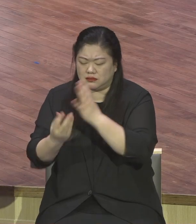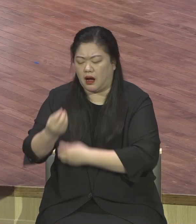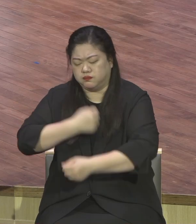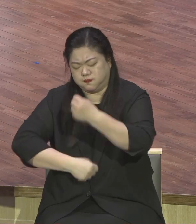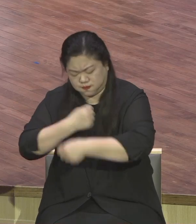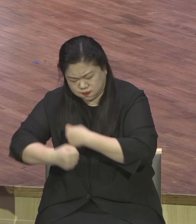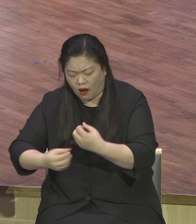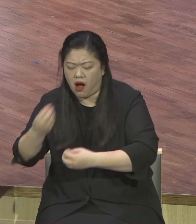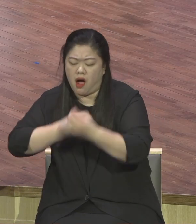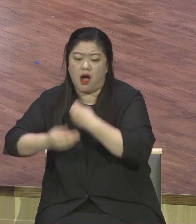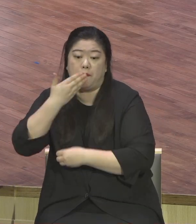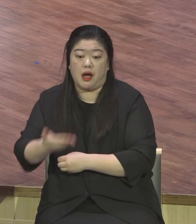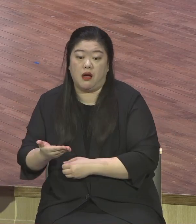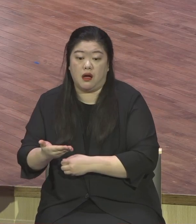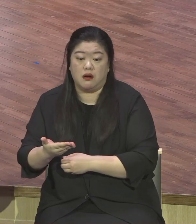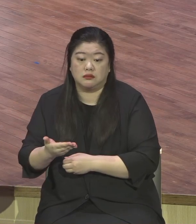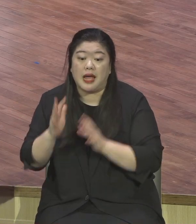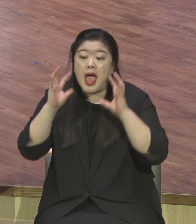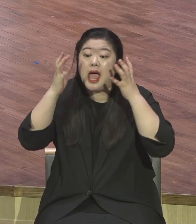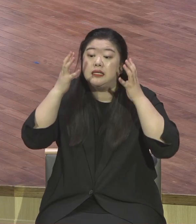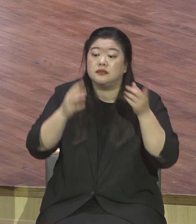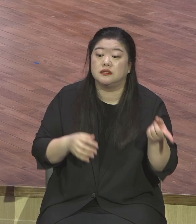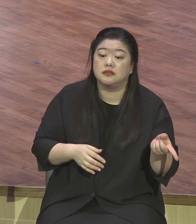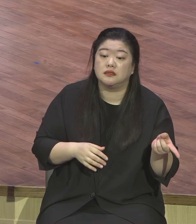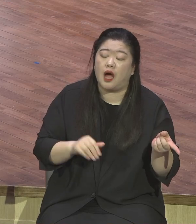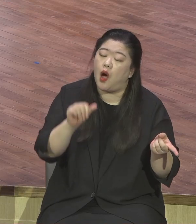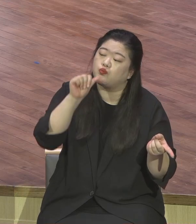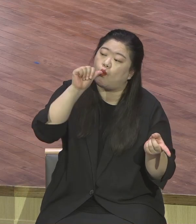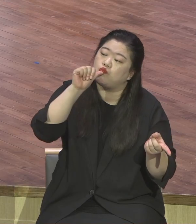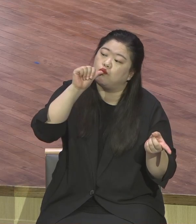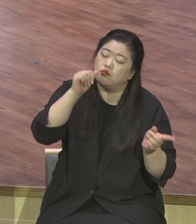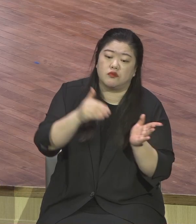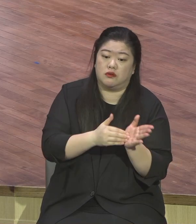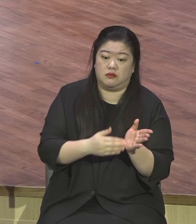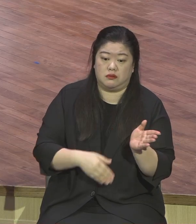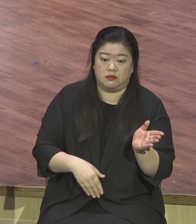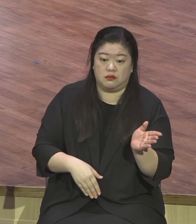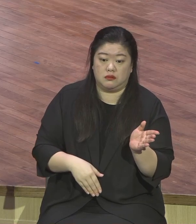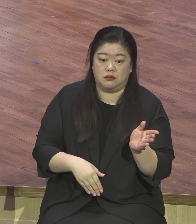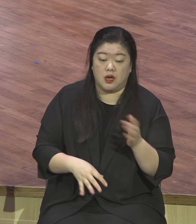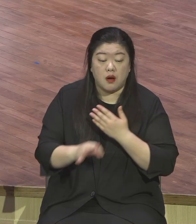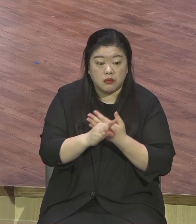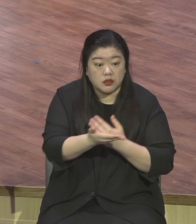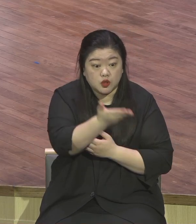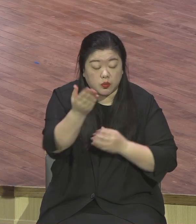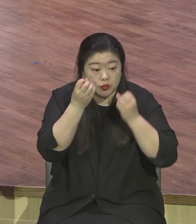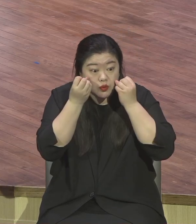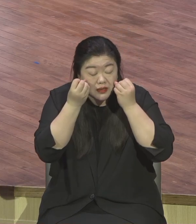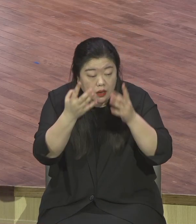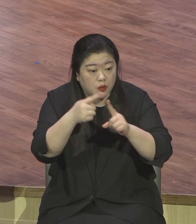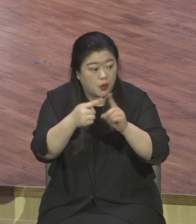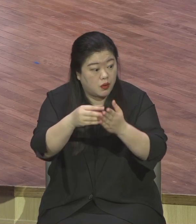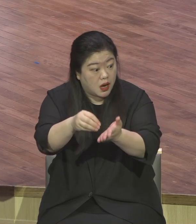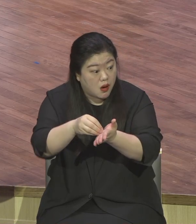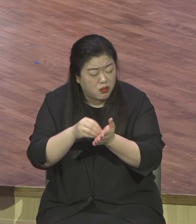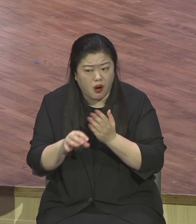그래요 하나님 말씀을 들으면서 또 듣고 예배하고 또 소화시키고 또 소화 될 만큼